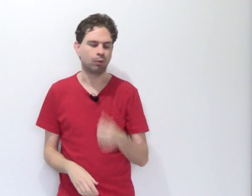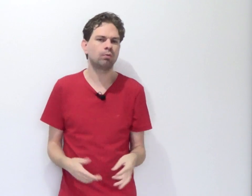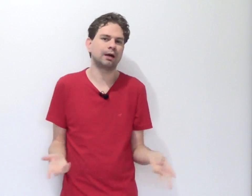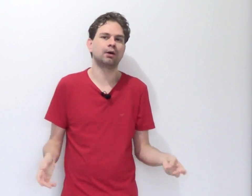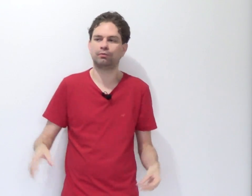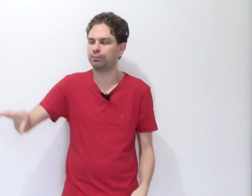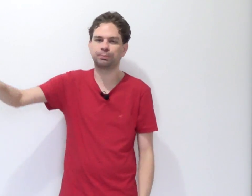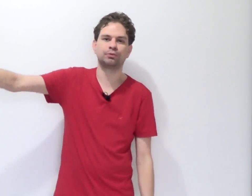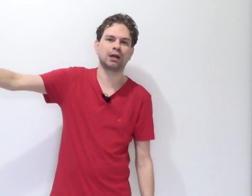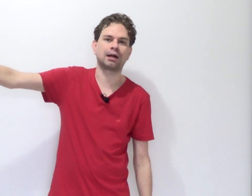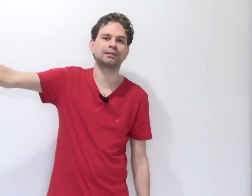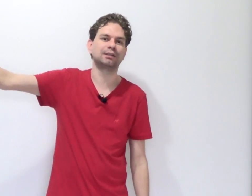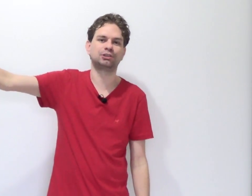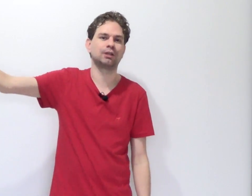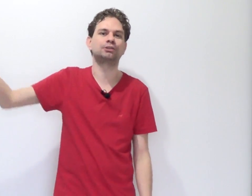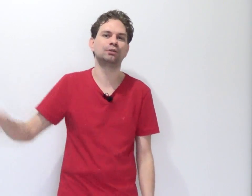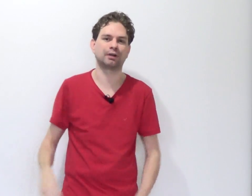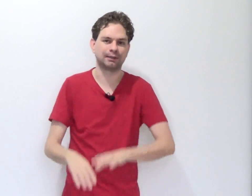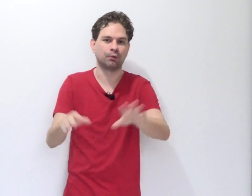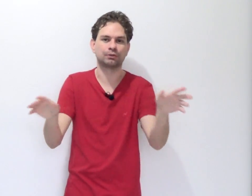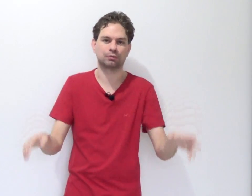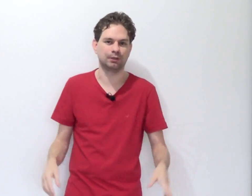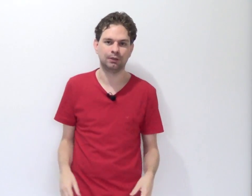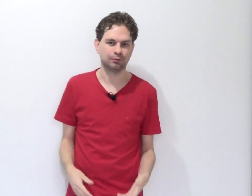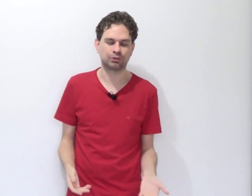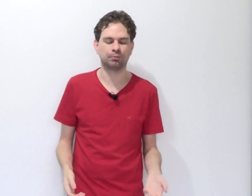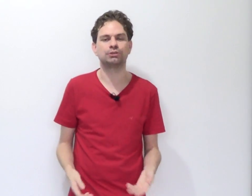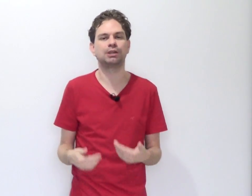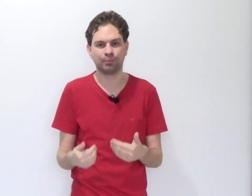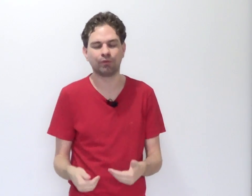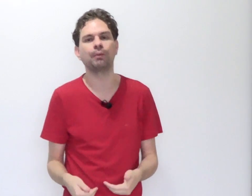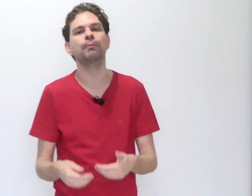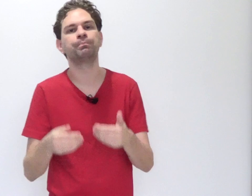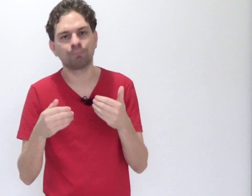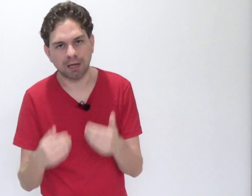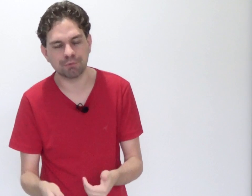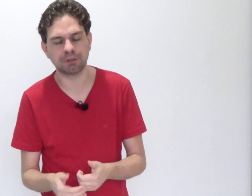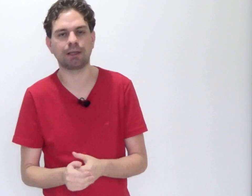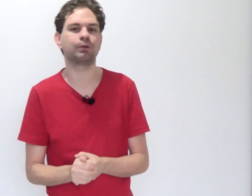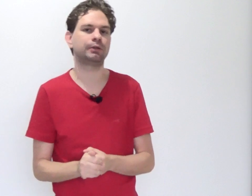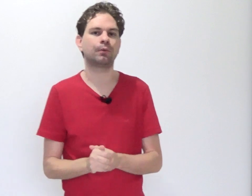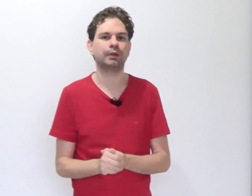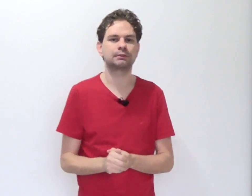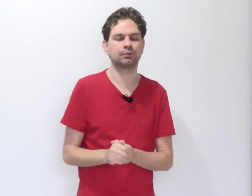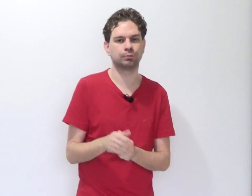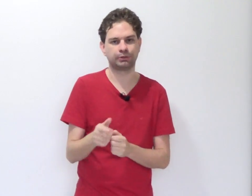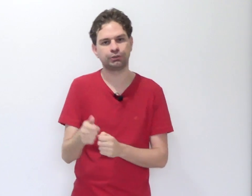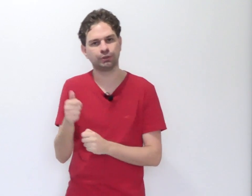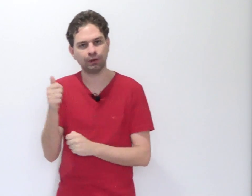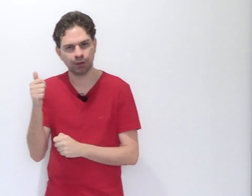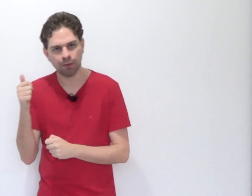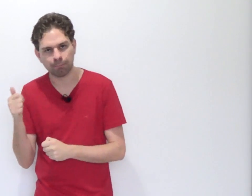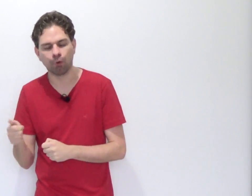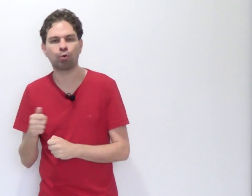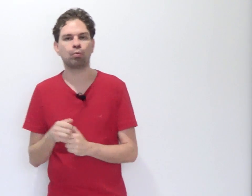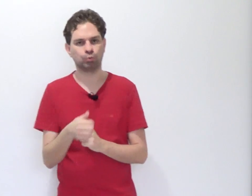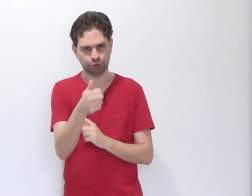Ou cada um, vamos explodir a Casa Legislativa, cada um no seu município? Vamos. Aí você tem interconexão subjetiva por concurso.